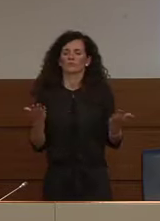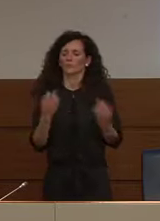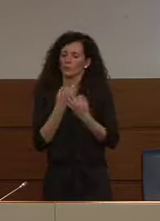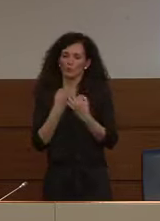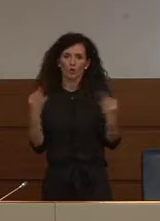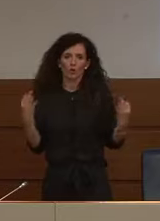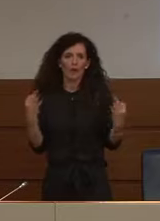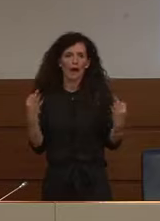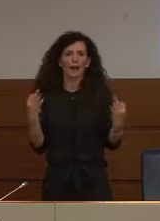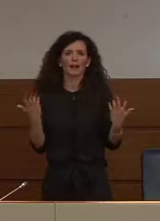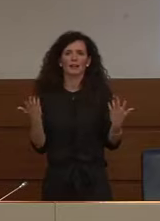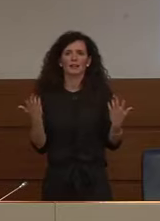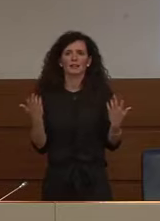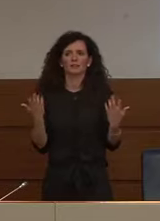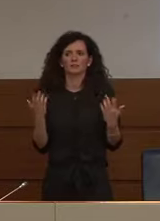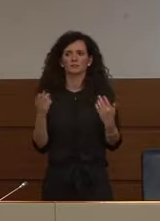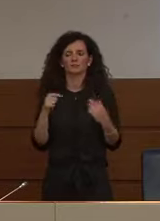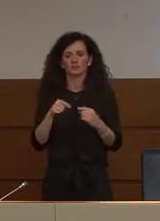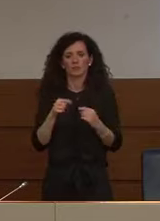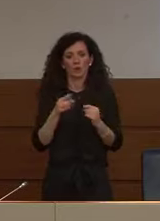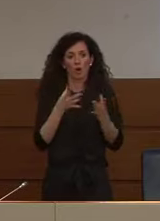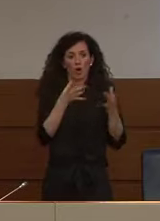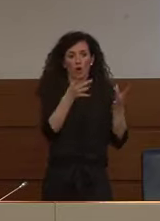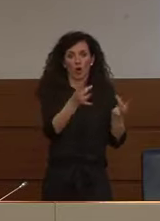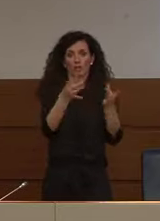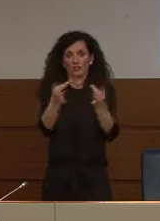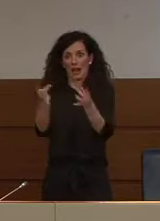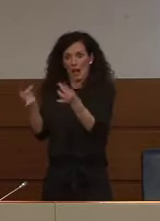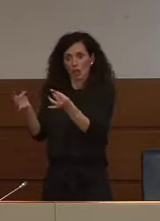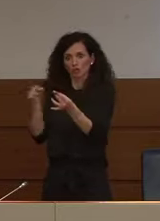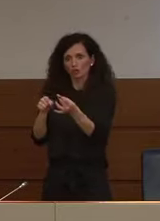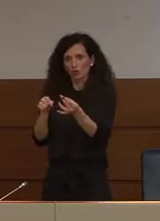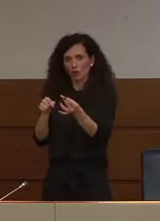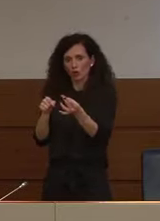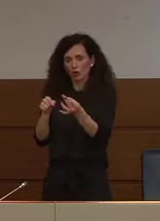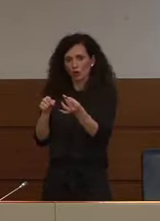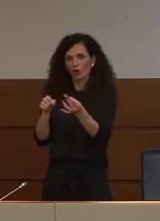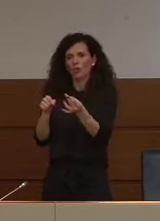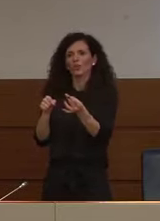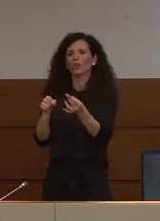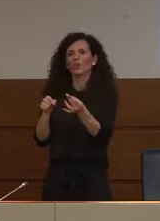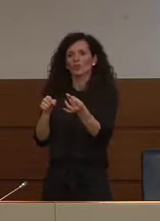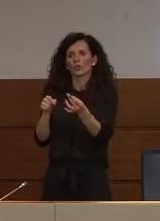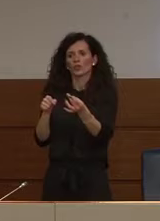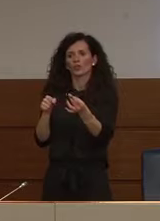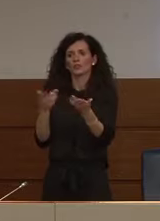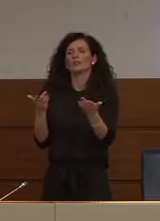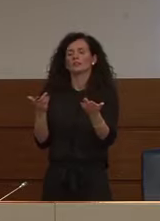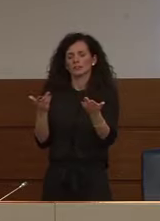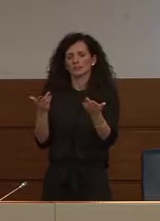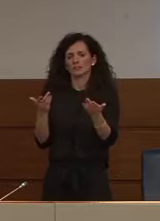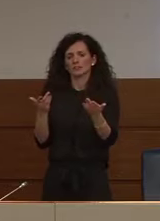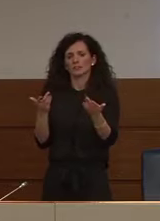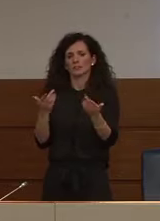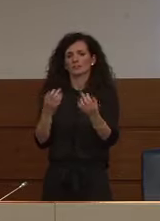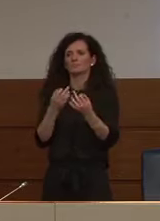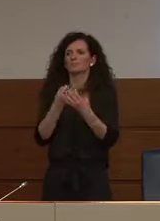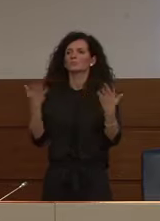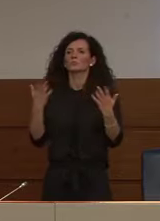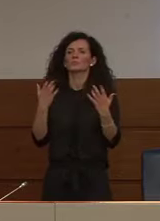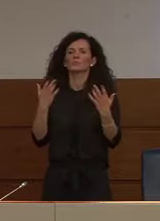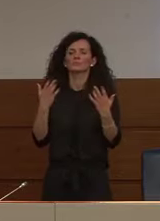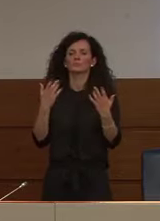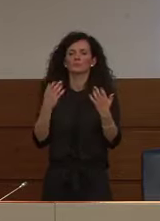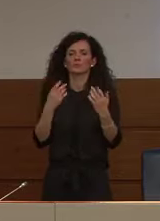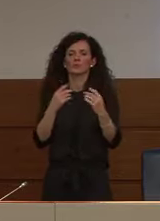modalità di contagio è assolutamente marginale rispetto al contagio interumano